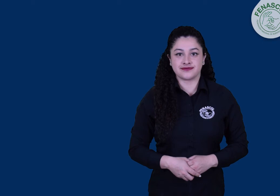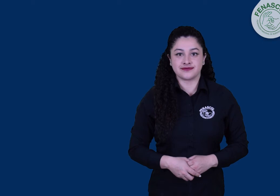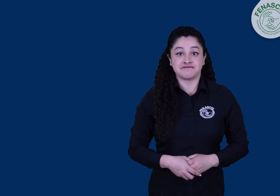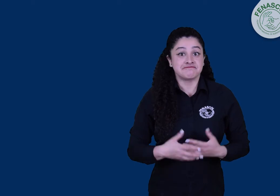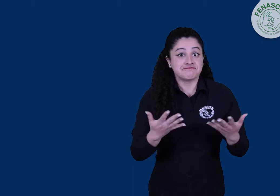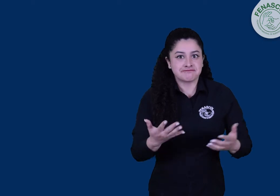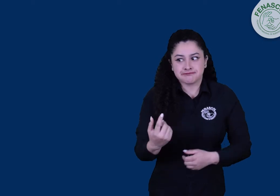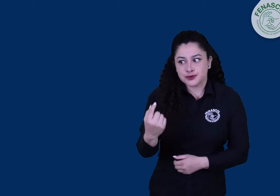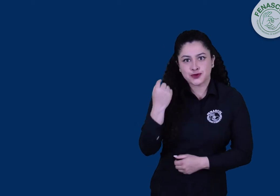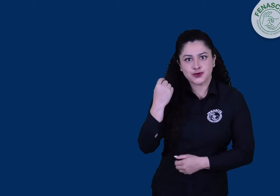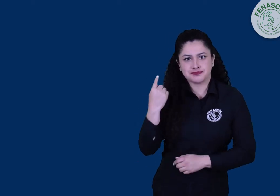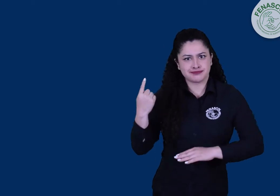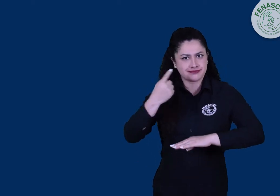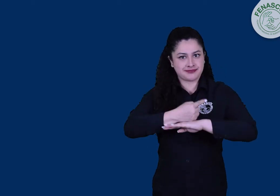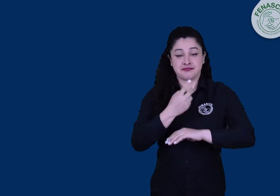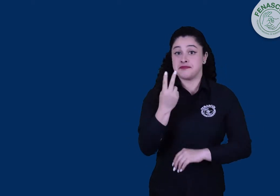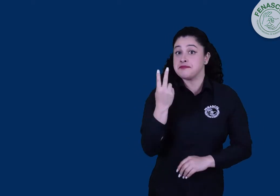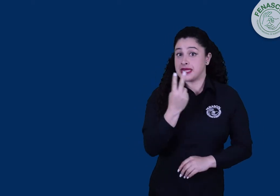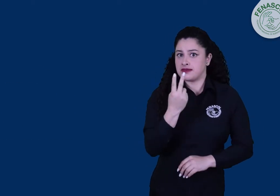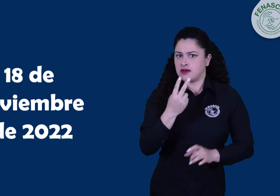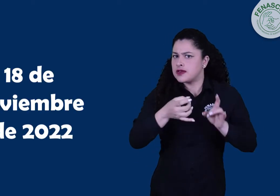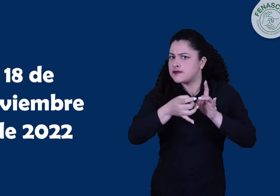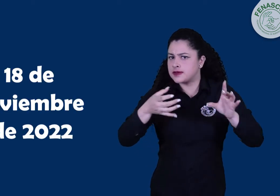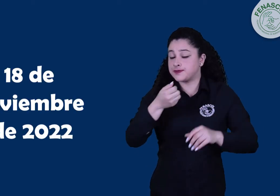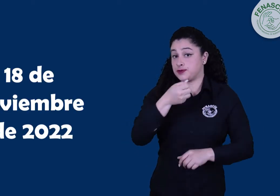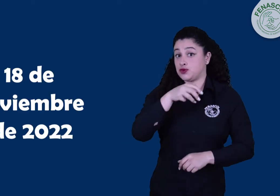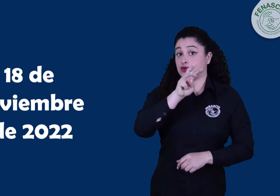El día viernes 18 de noviembre del año 2022,